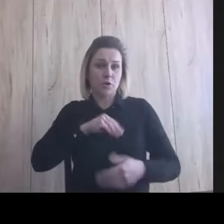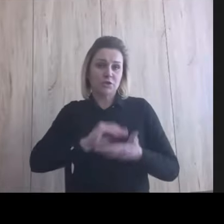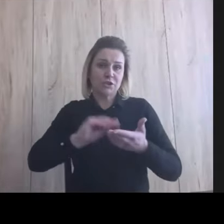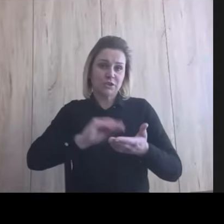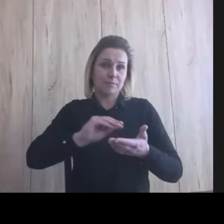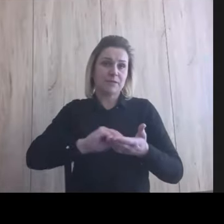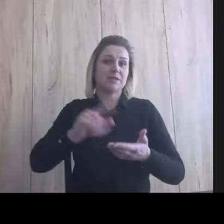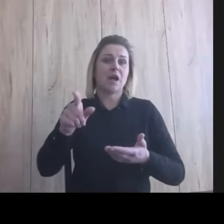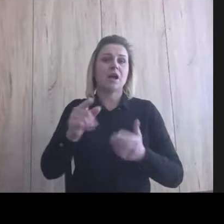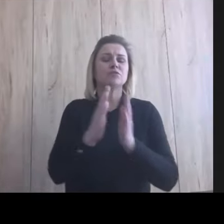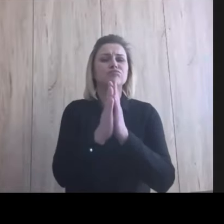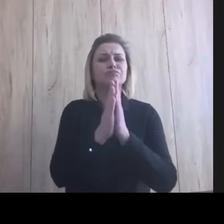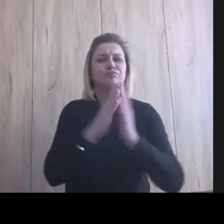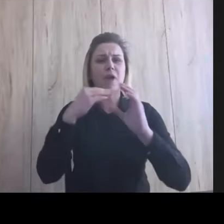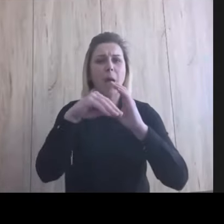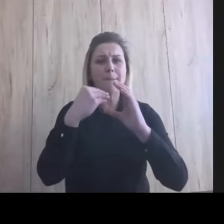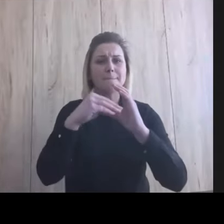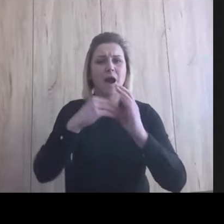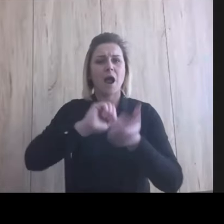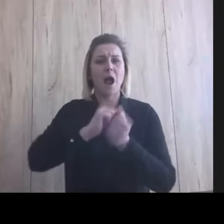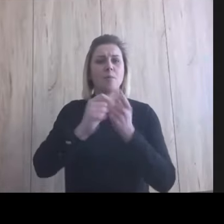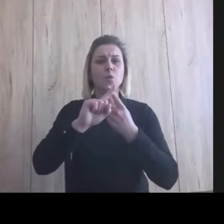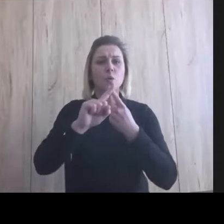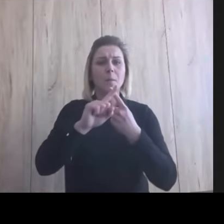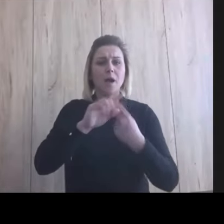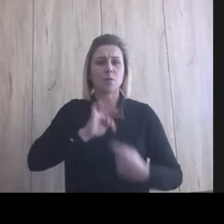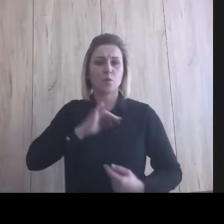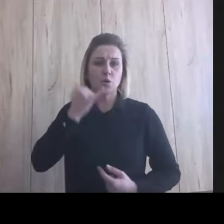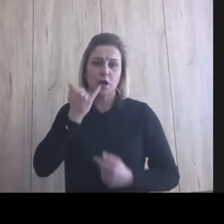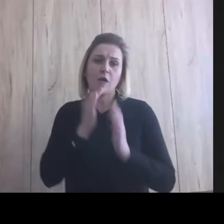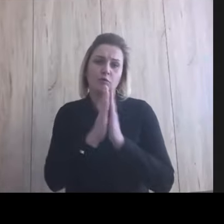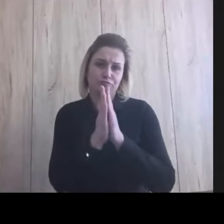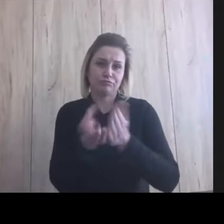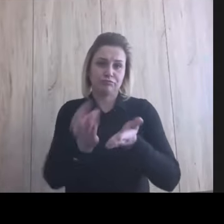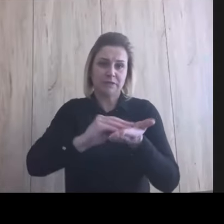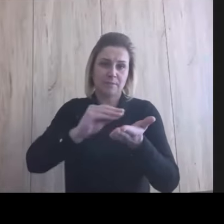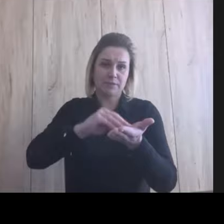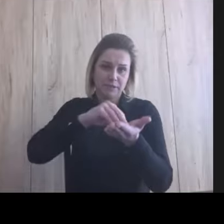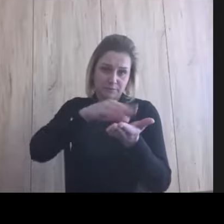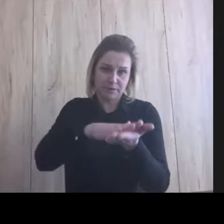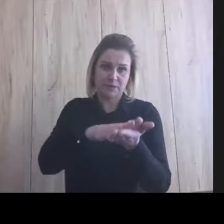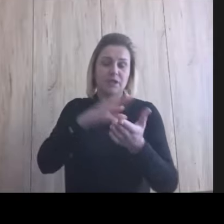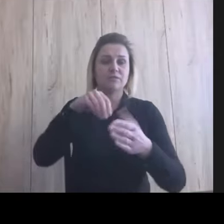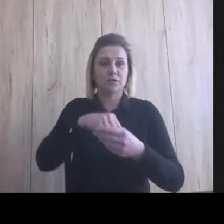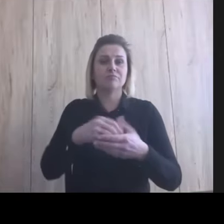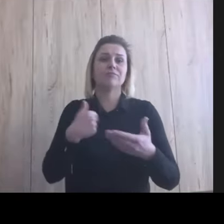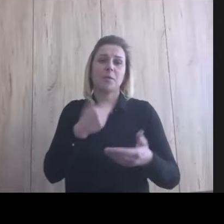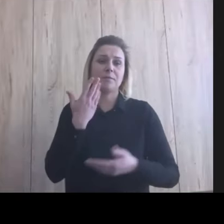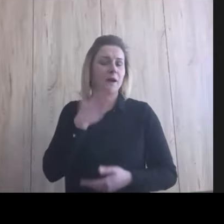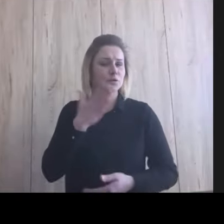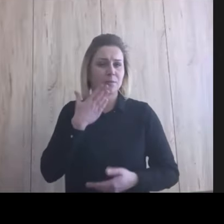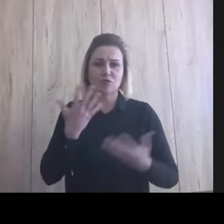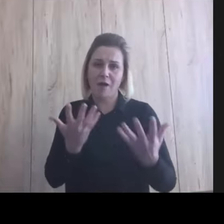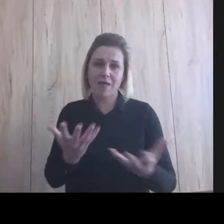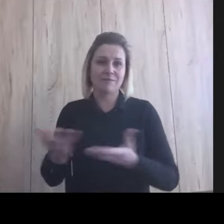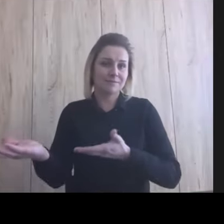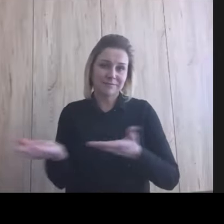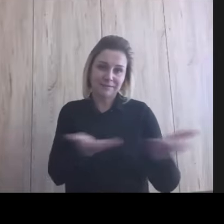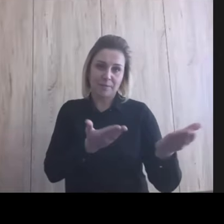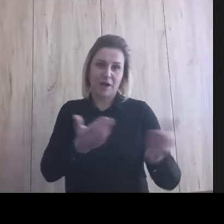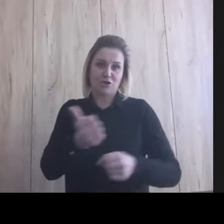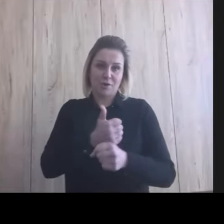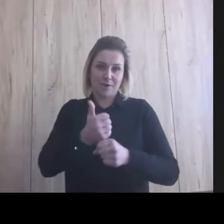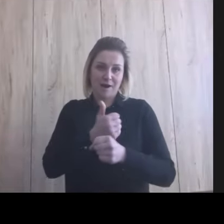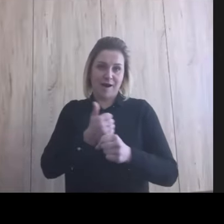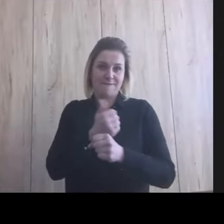adres e-mail czy numer telefonu do mnie. Bardzo, bardzo chętnie zapraszam też tutaj w Poznaniu na kawę do naszego biura